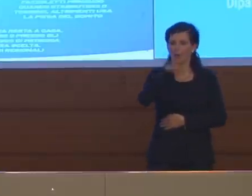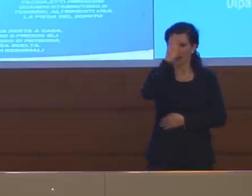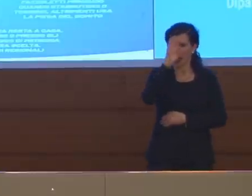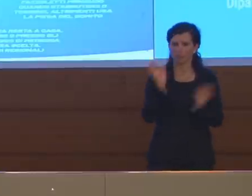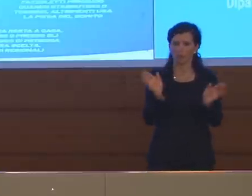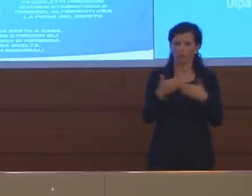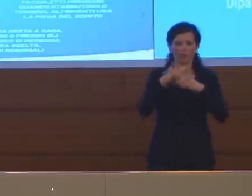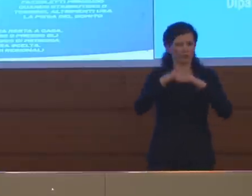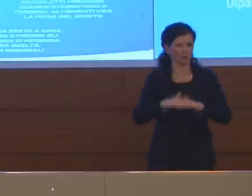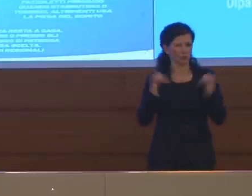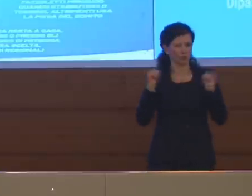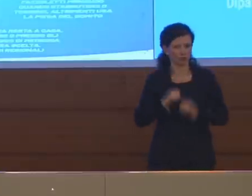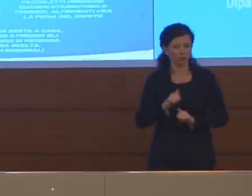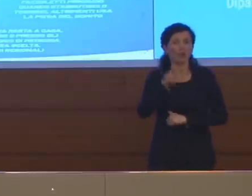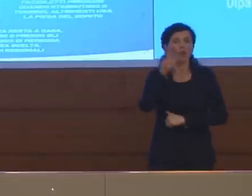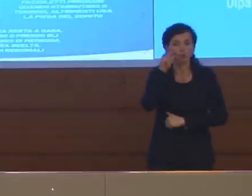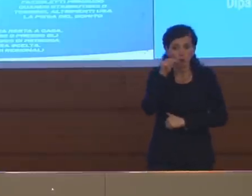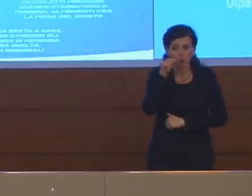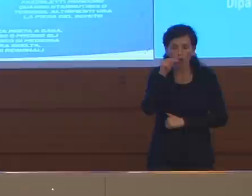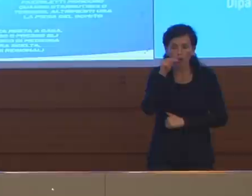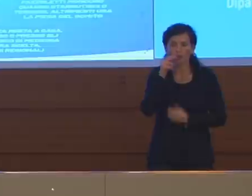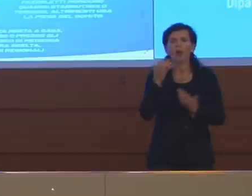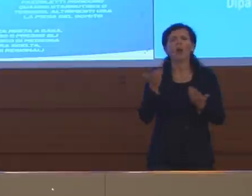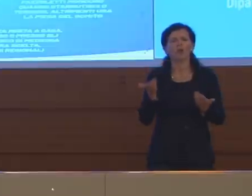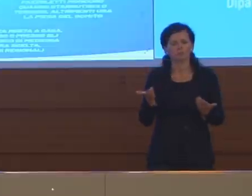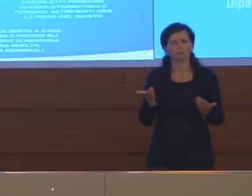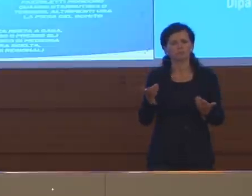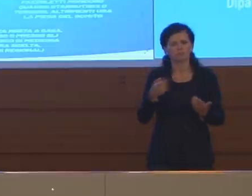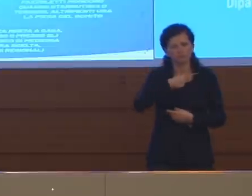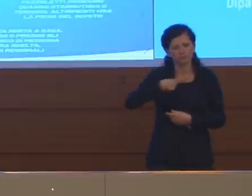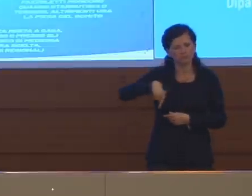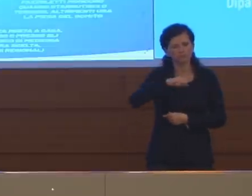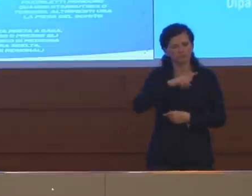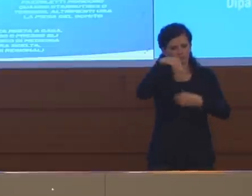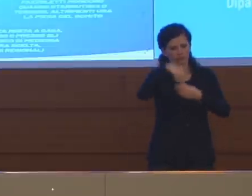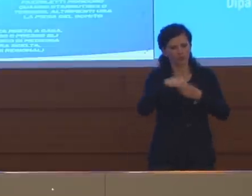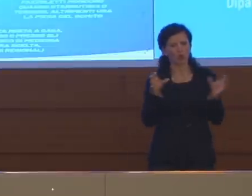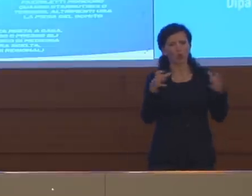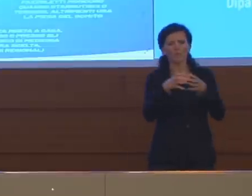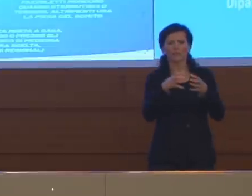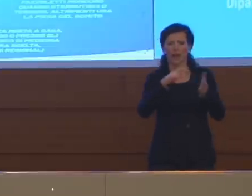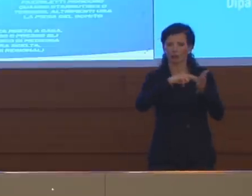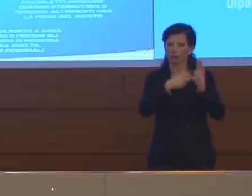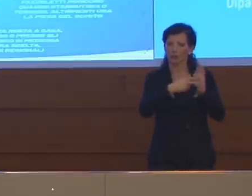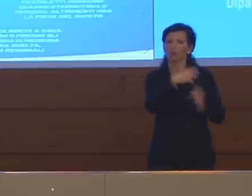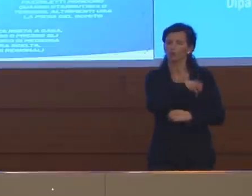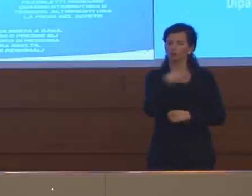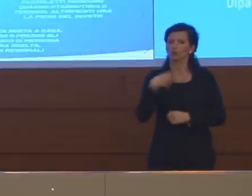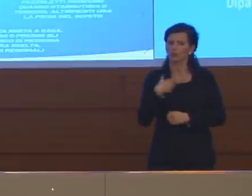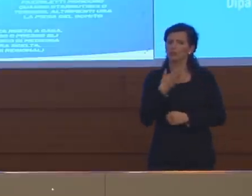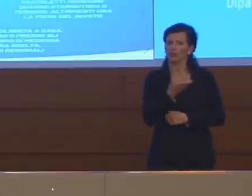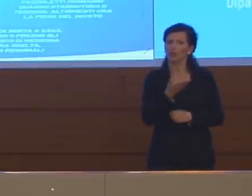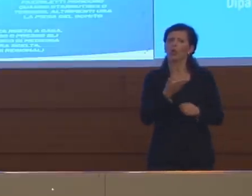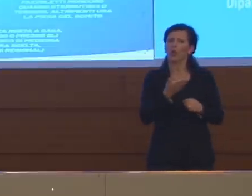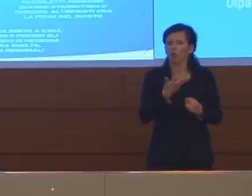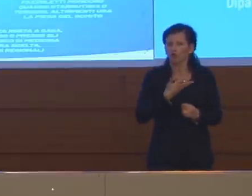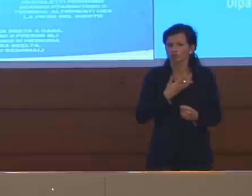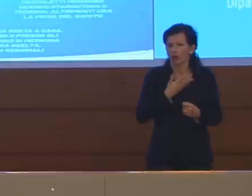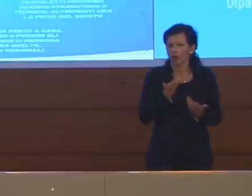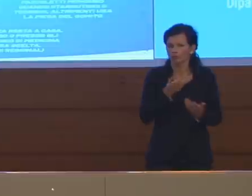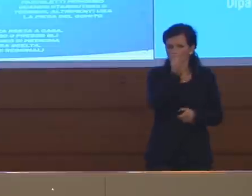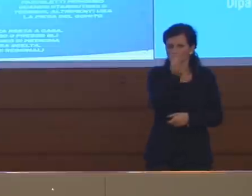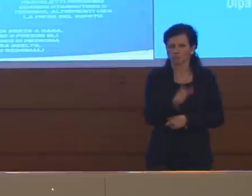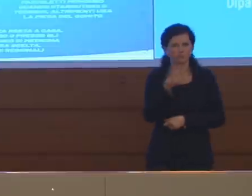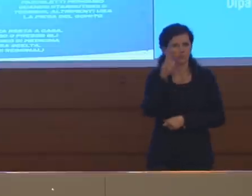Civile una donna, ci saremmo trovati nel Comitato la componente femminile